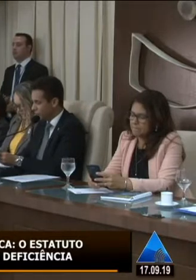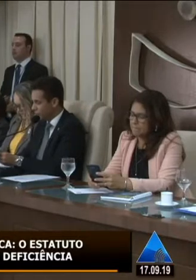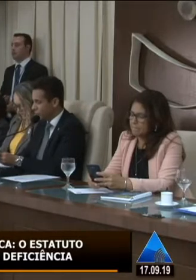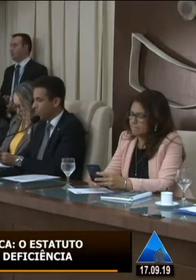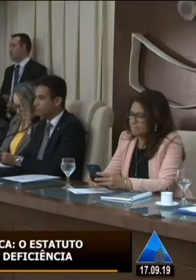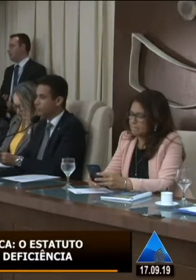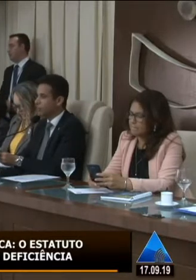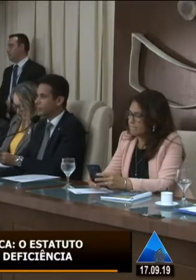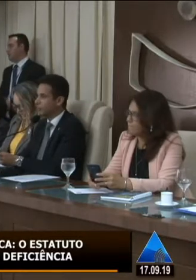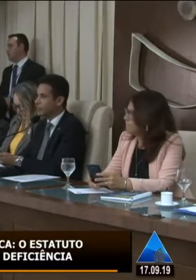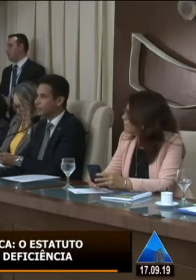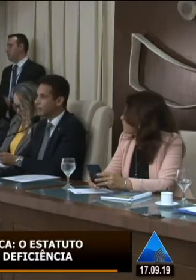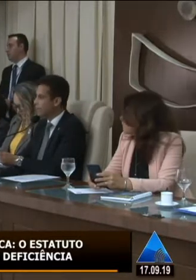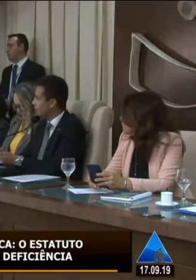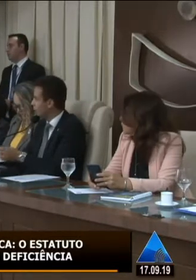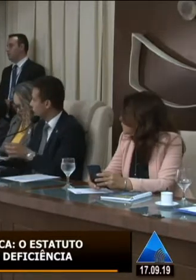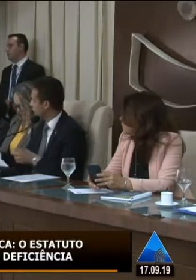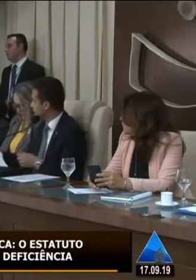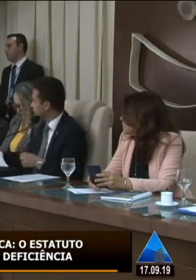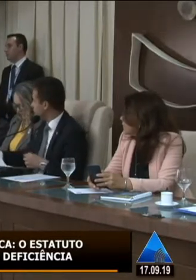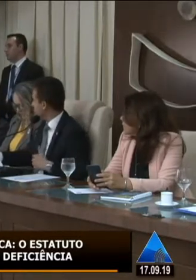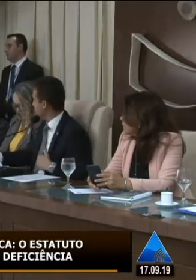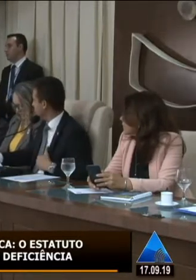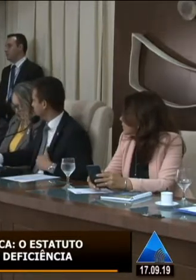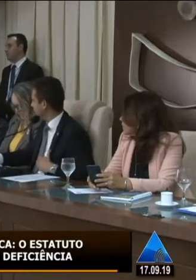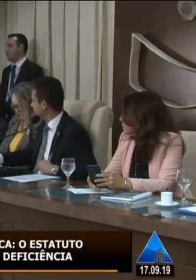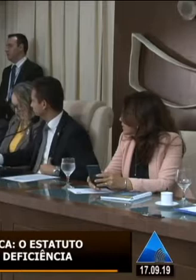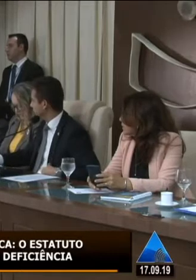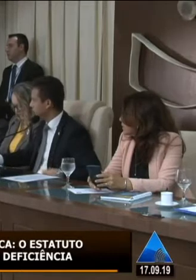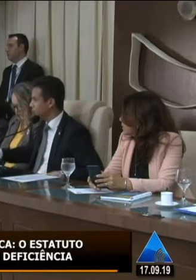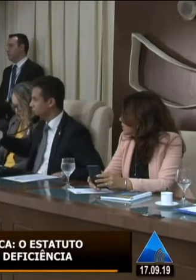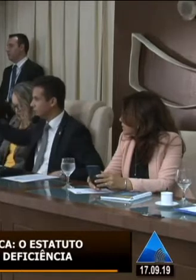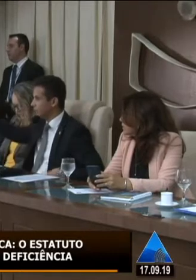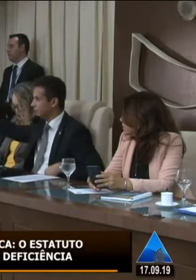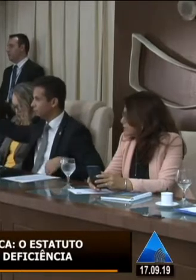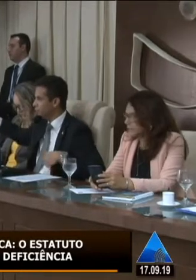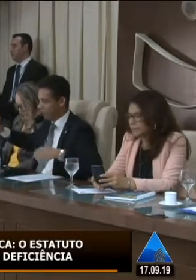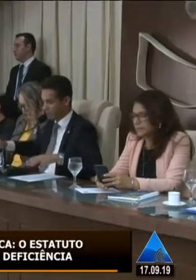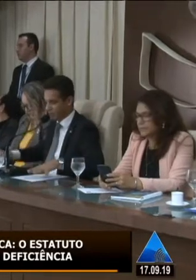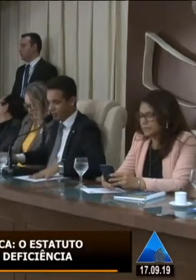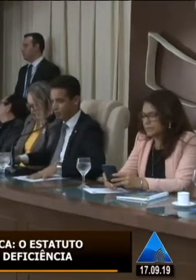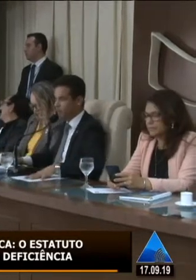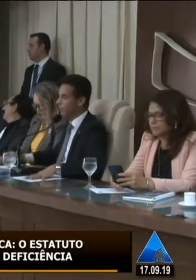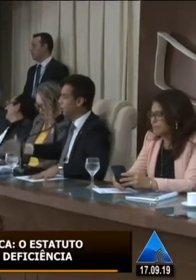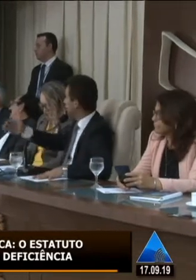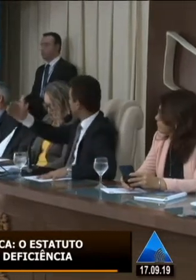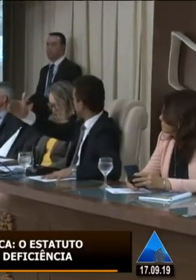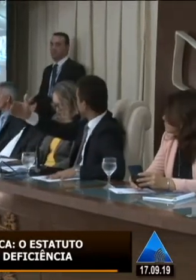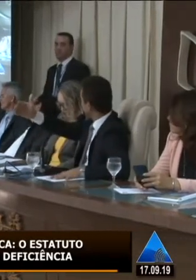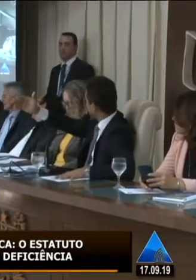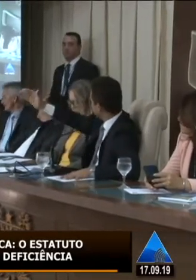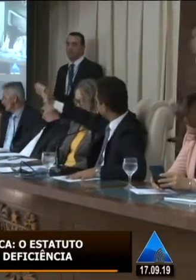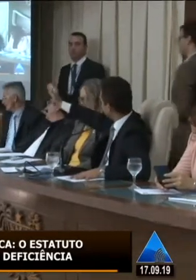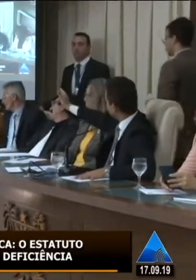tempo de três minutos para que todos possam ter a oportunidade de fala se possível daqui da tribuna para que na